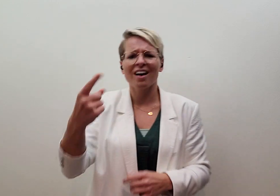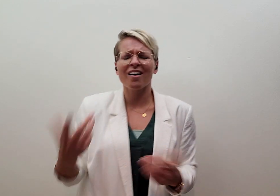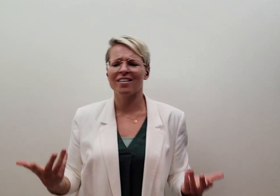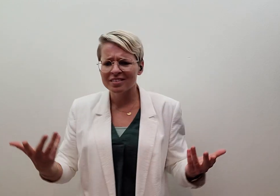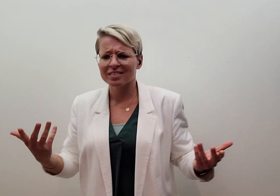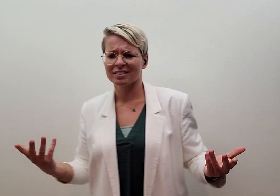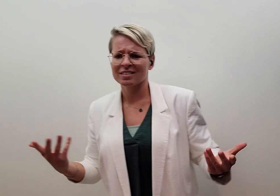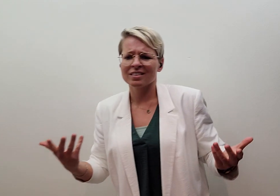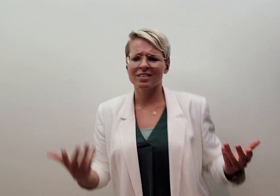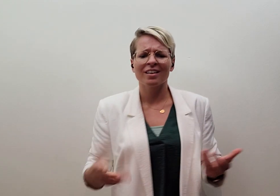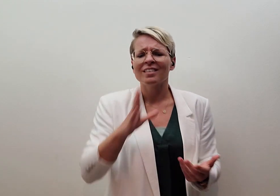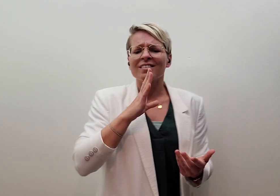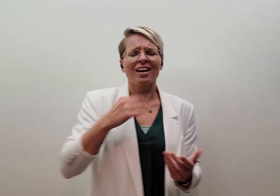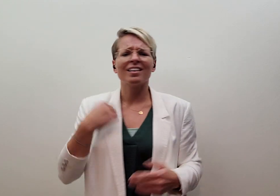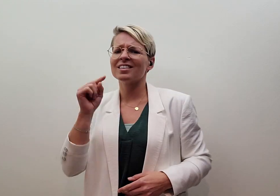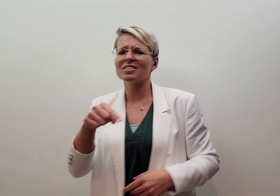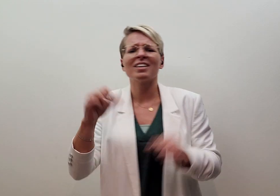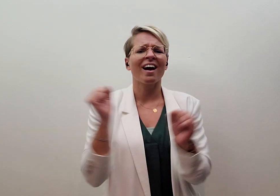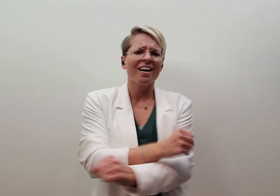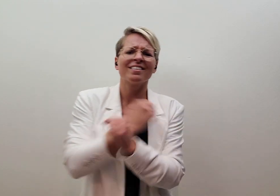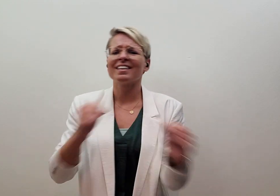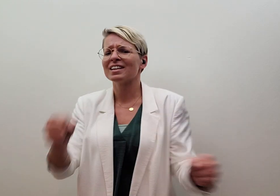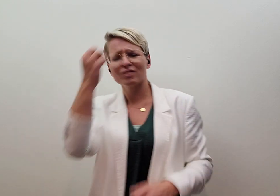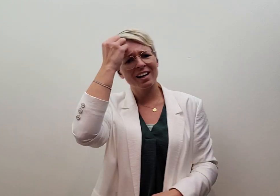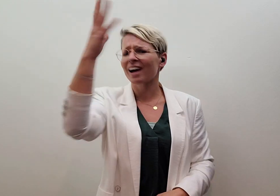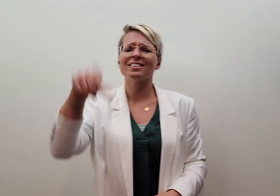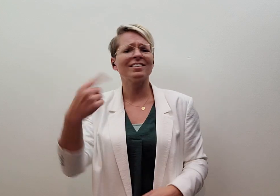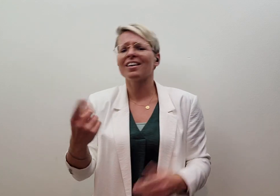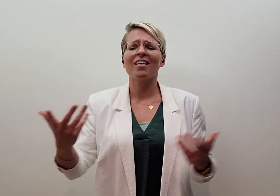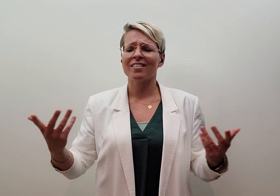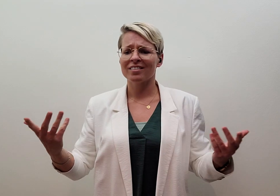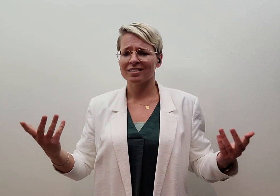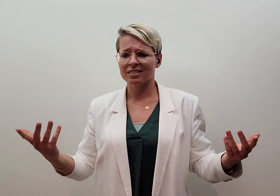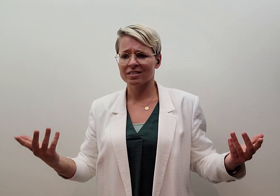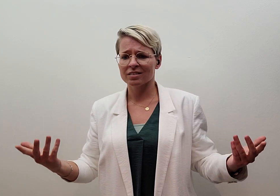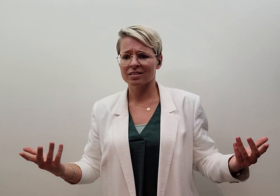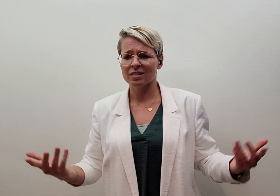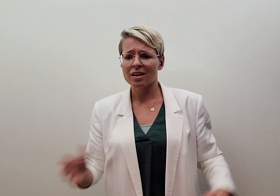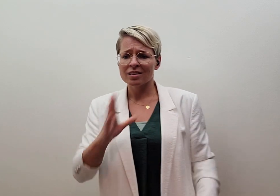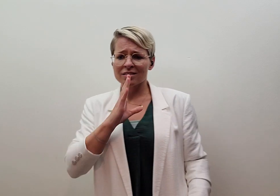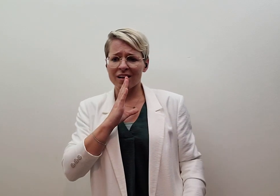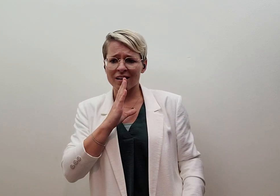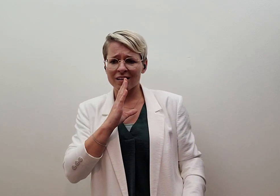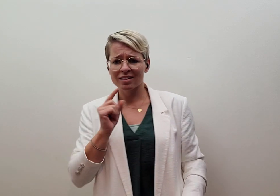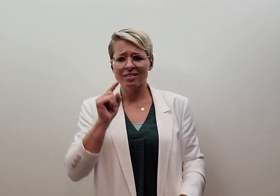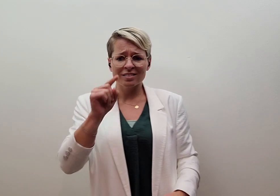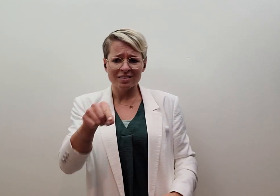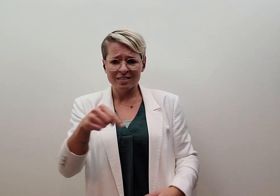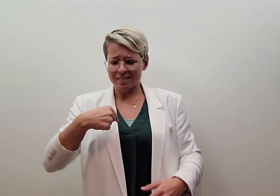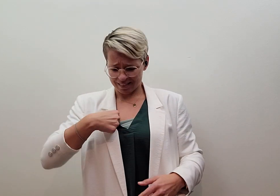kan Wat als ik jou nooit vergeten kan Wat als ik dit niet